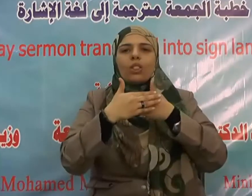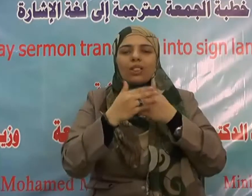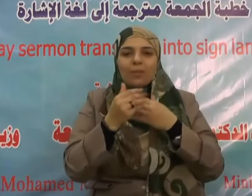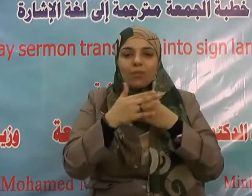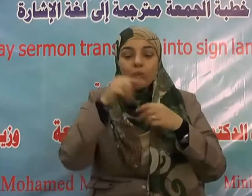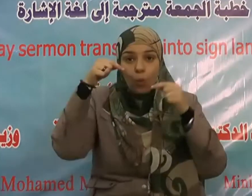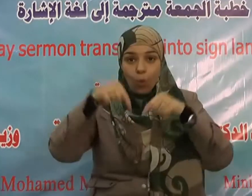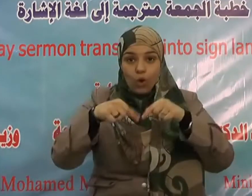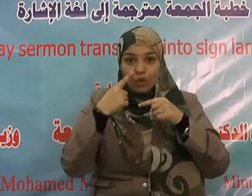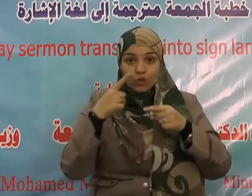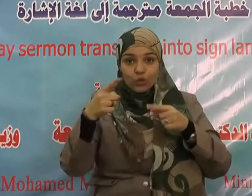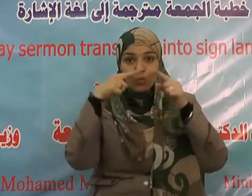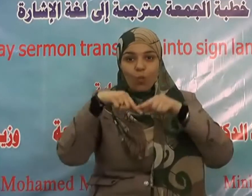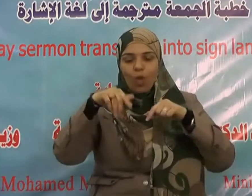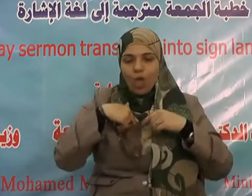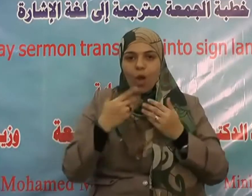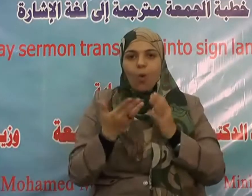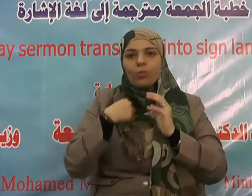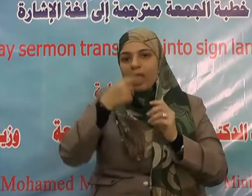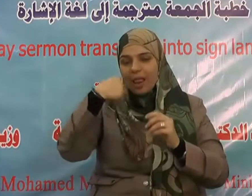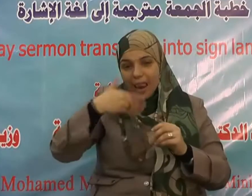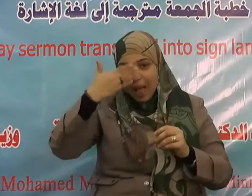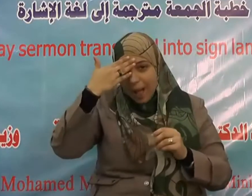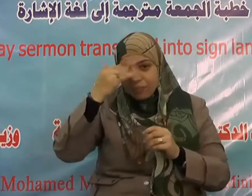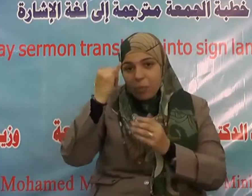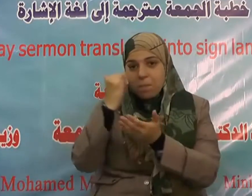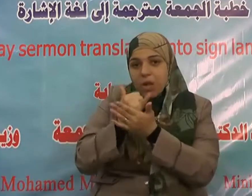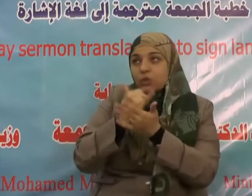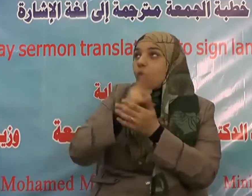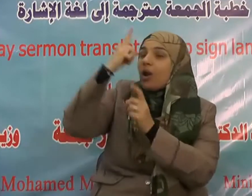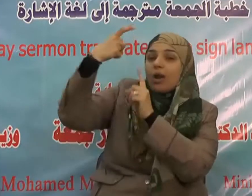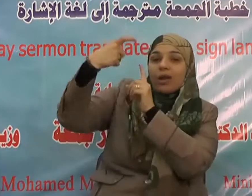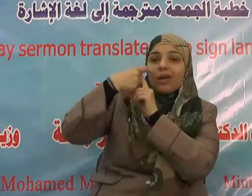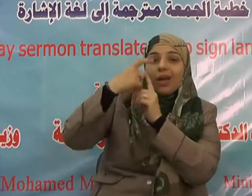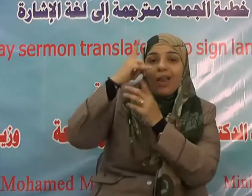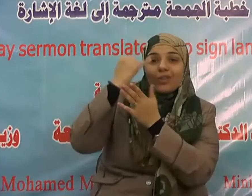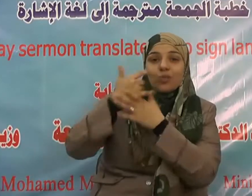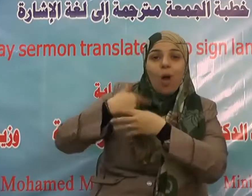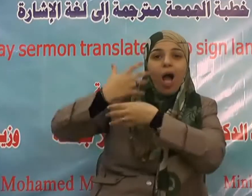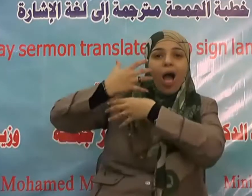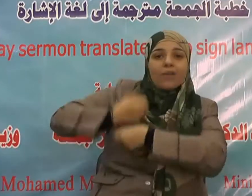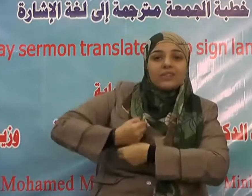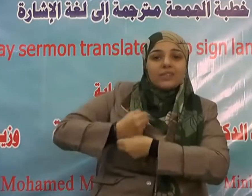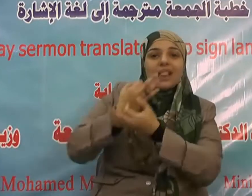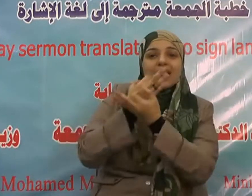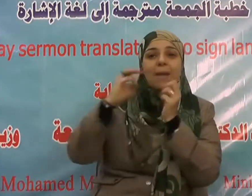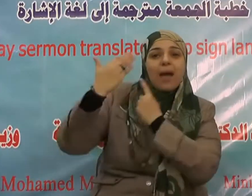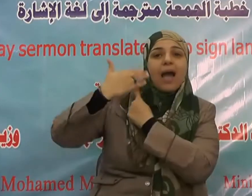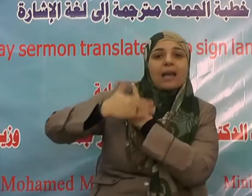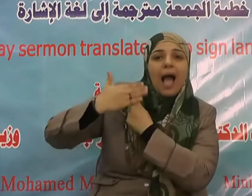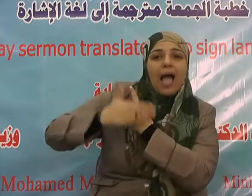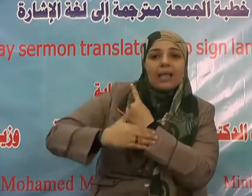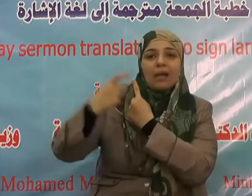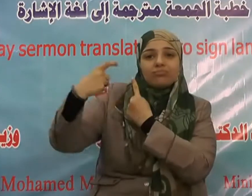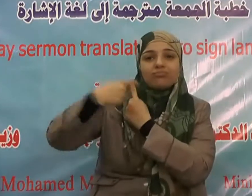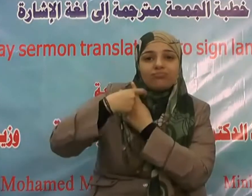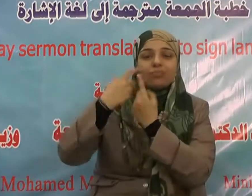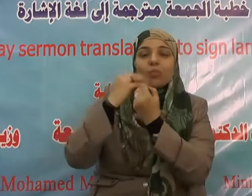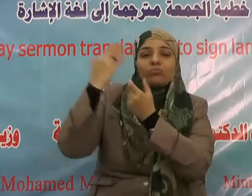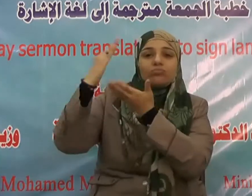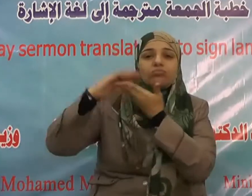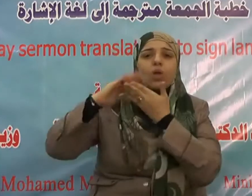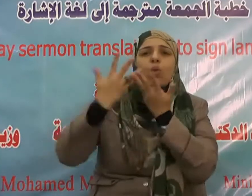فينادي جبريل في أهل السماء إن الله يحب فلانا فأحبوه